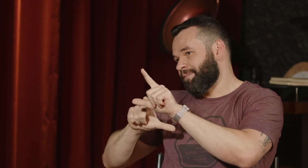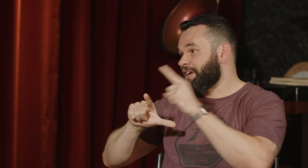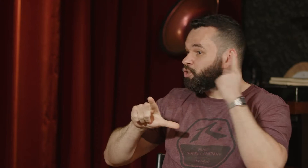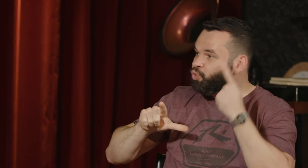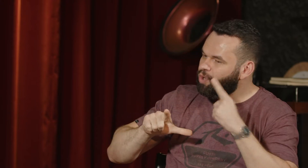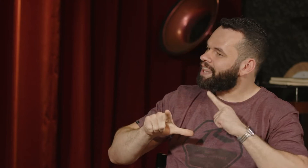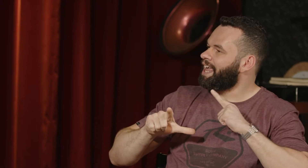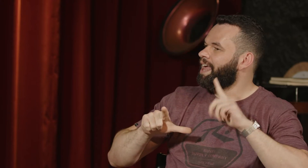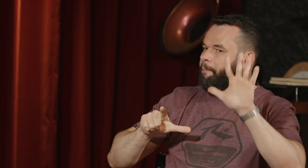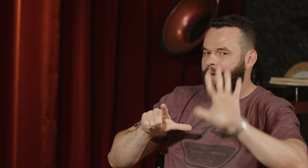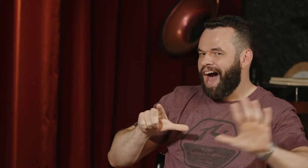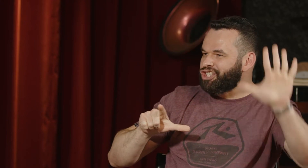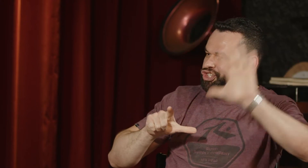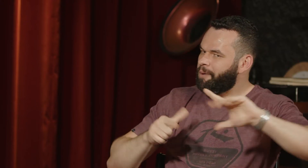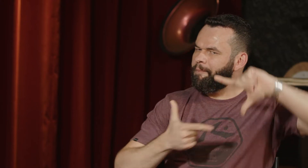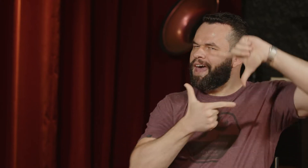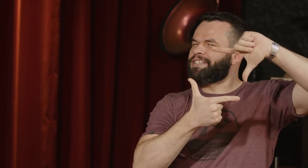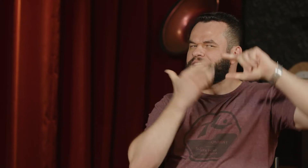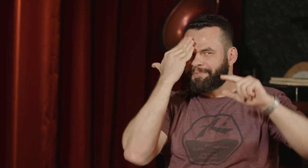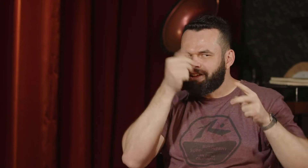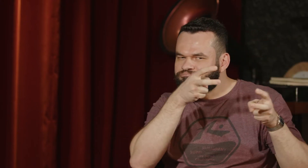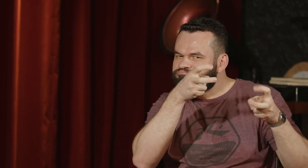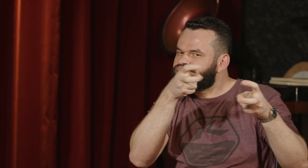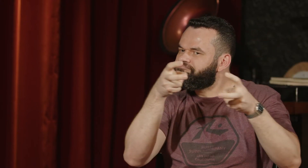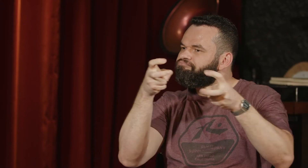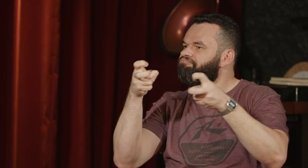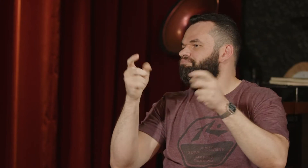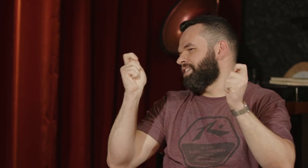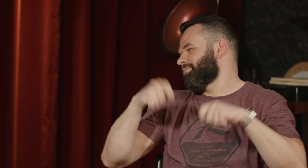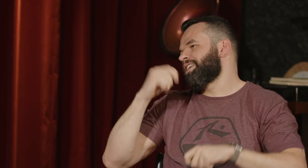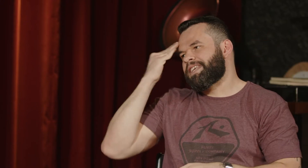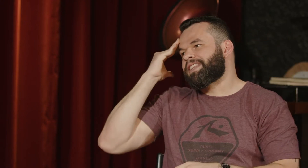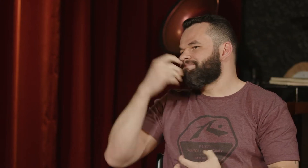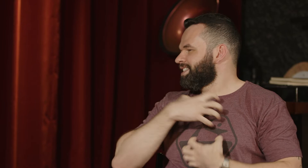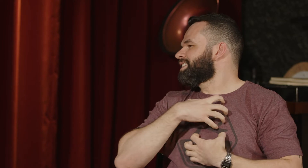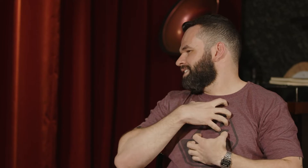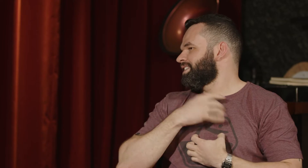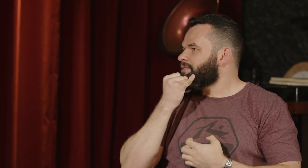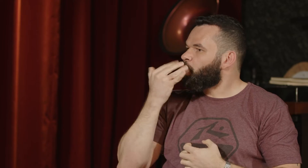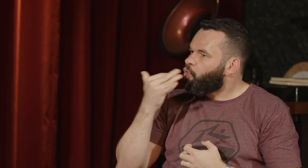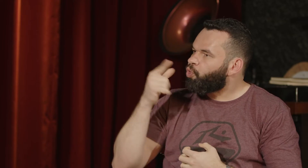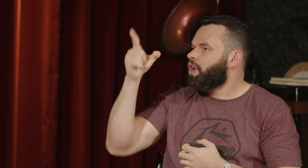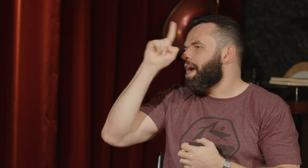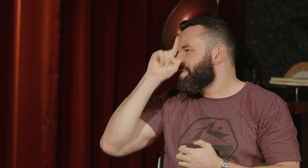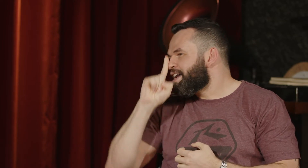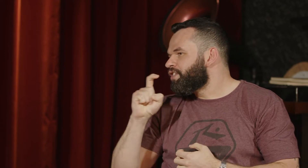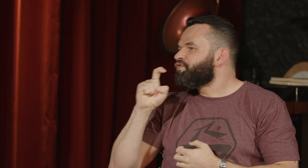tem a voz aí dentro, a informação tem a imagem, mas a voz. Então, a percepção é mais clara. Mas pro